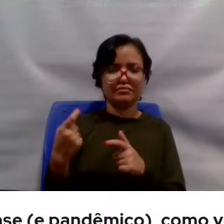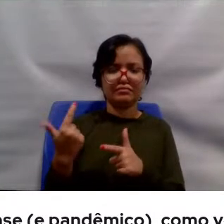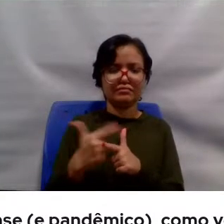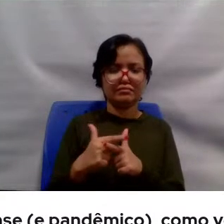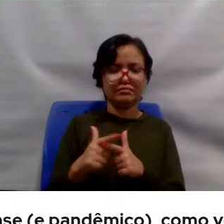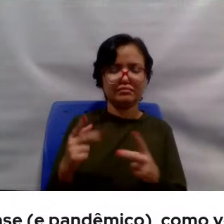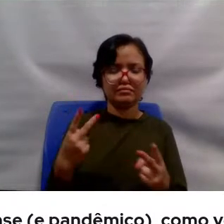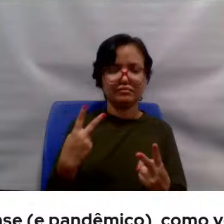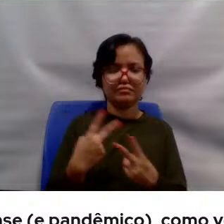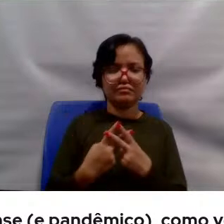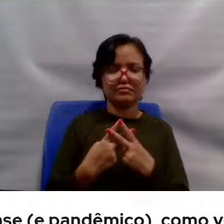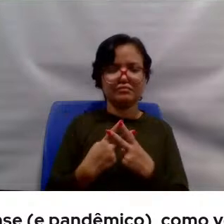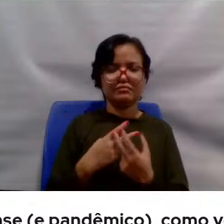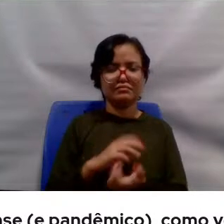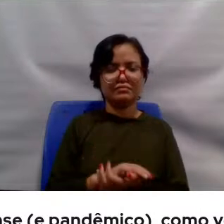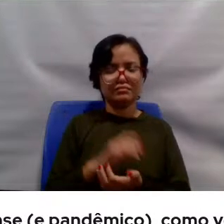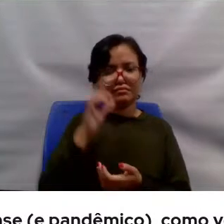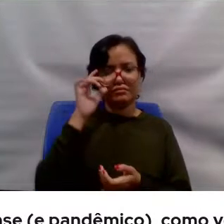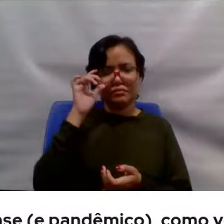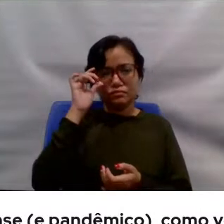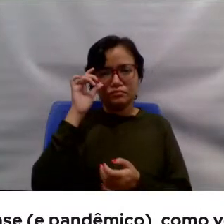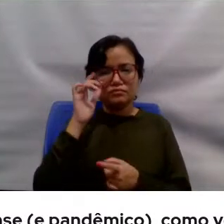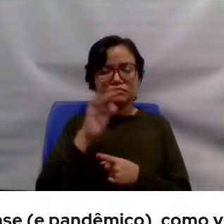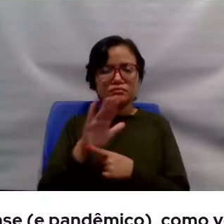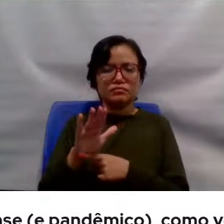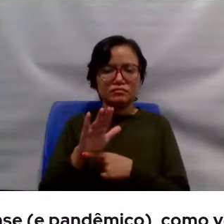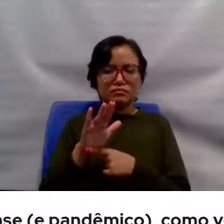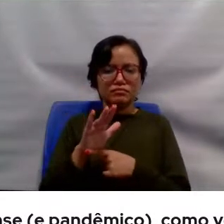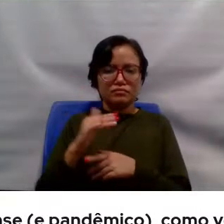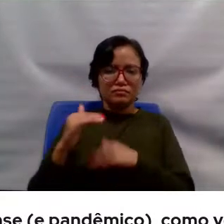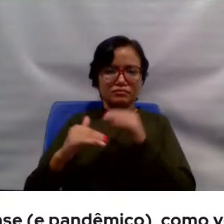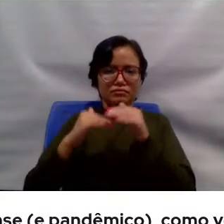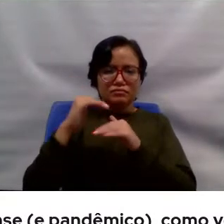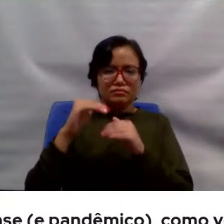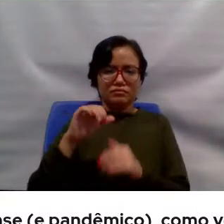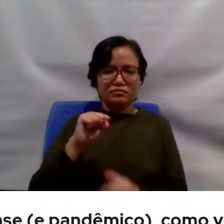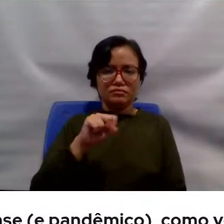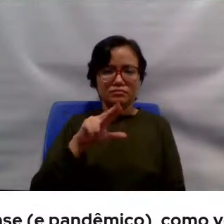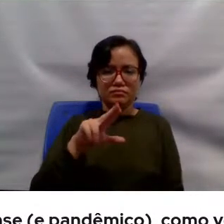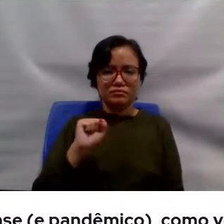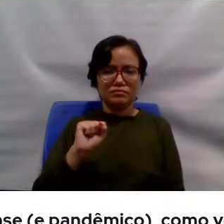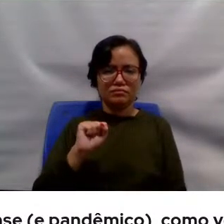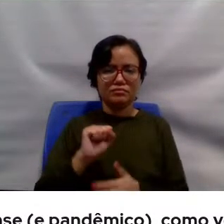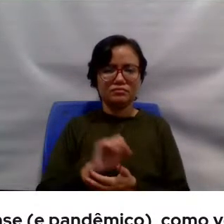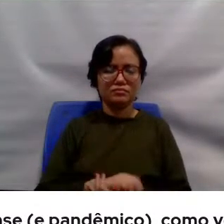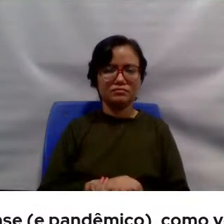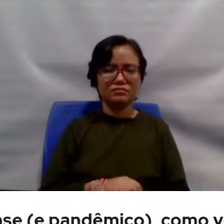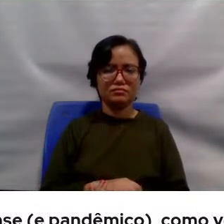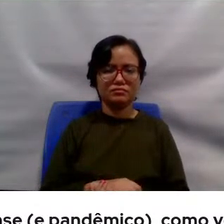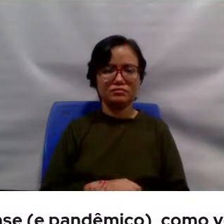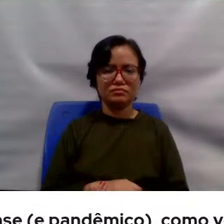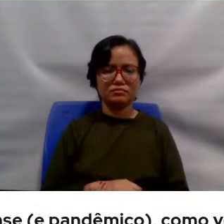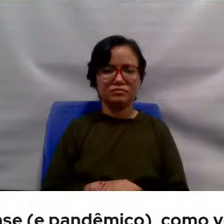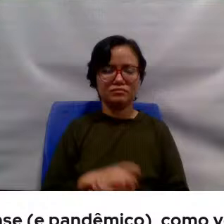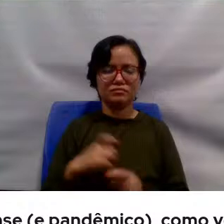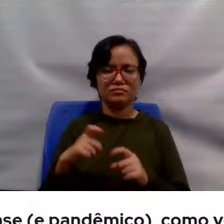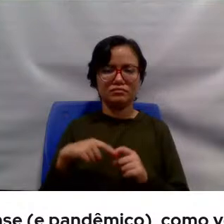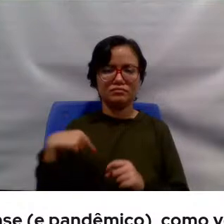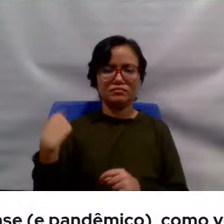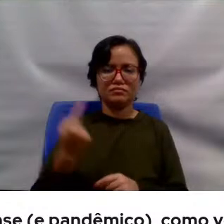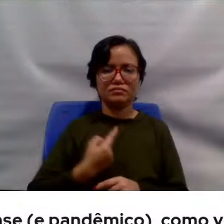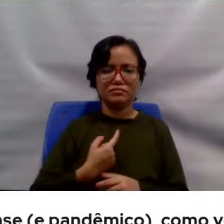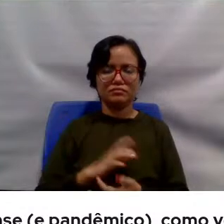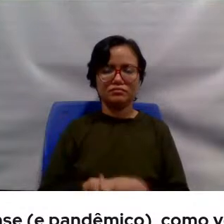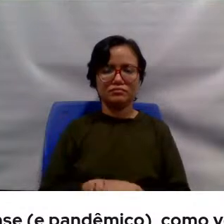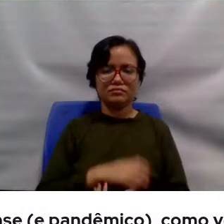que contribuíram para a construção do SUS, aqui médicos nossos, tantos